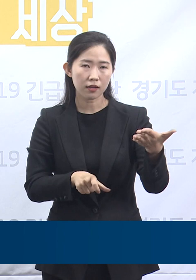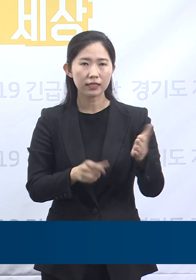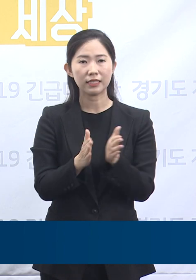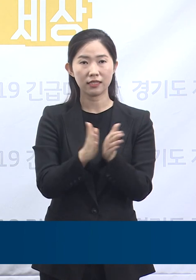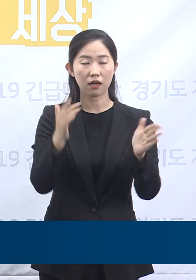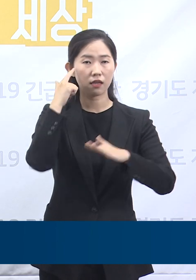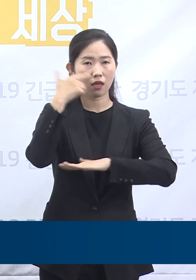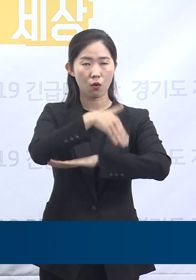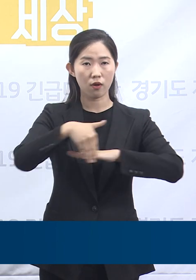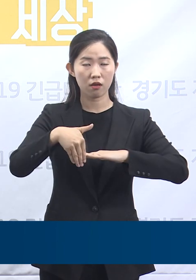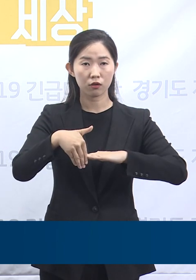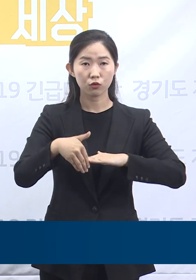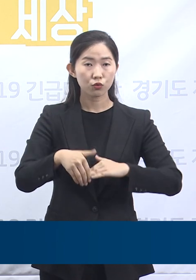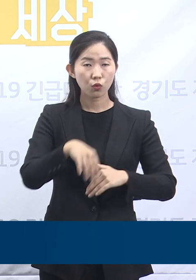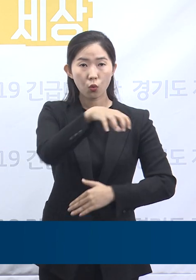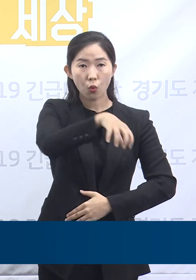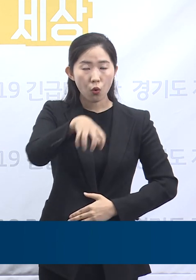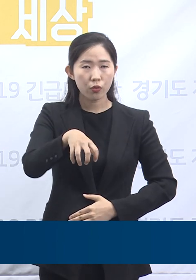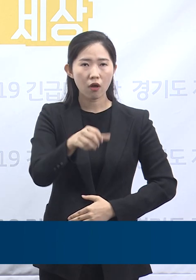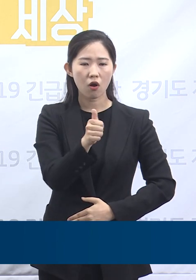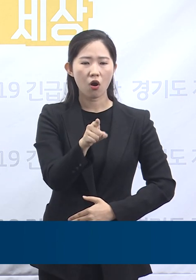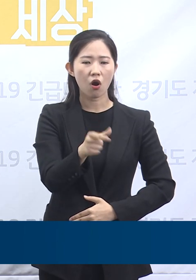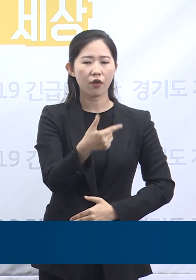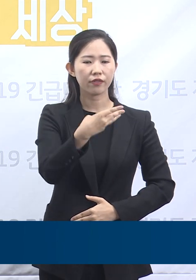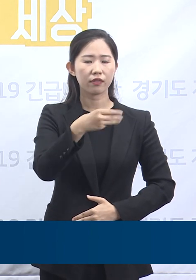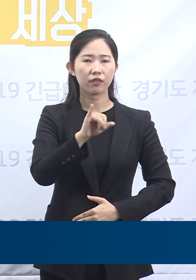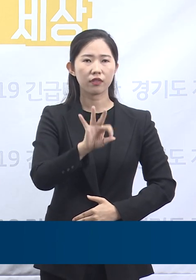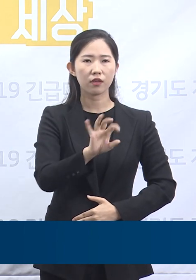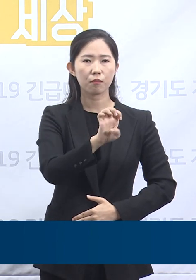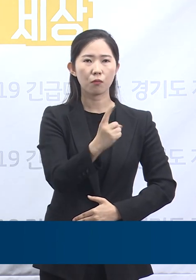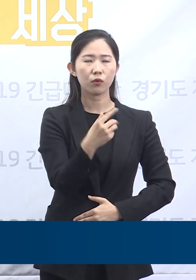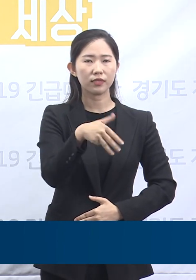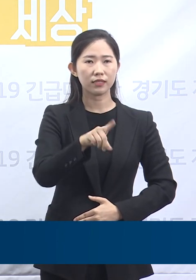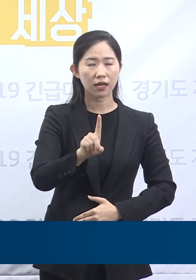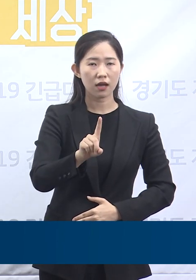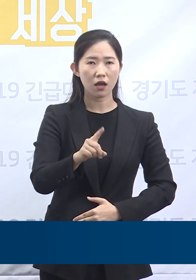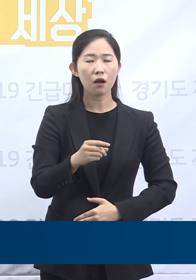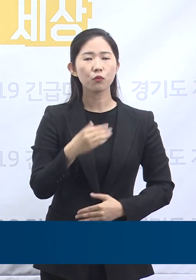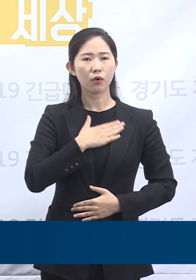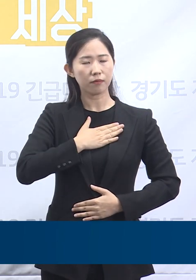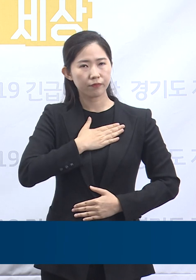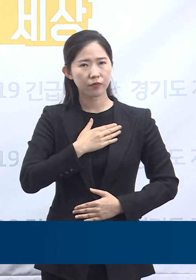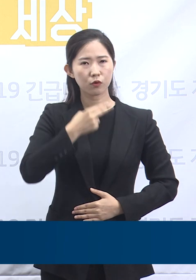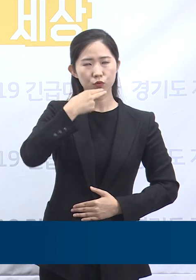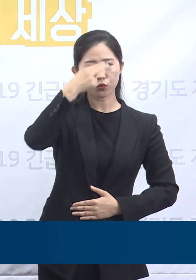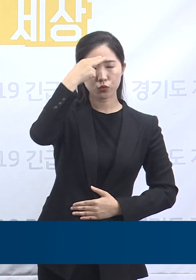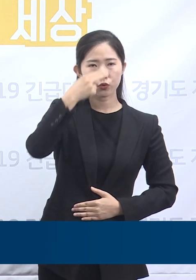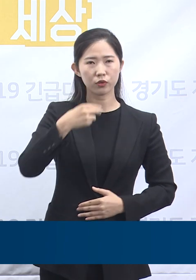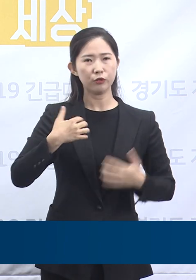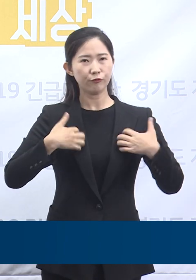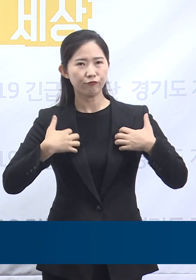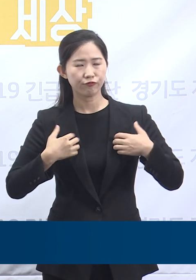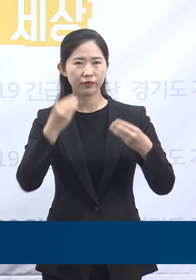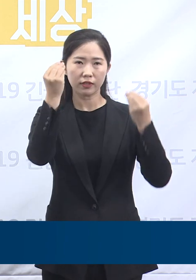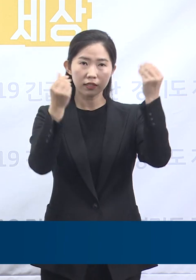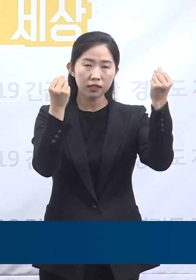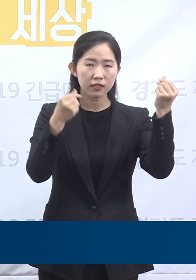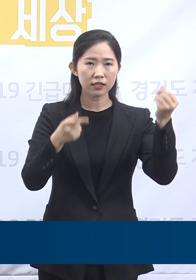도입해야 하는 시설은 헌팅포차, 감성주점, 유흥주점, 단란주점, 콜라텍, 노래연습장,